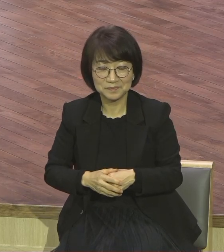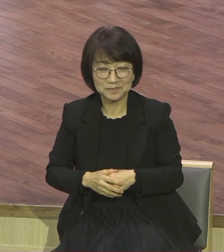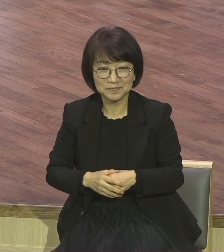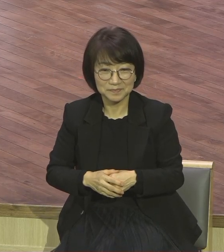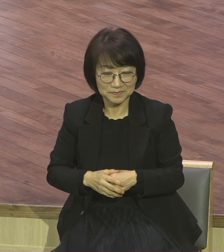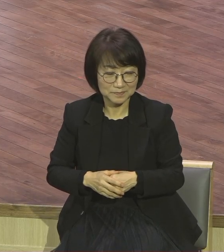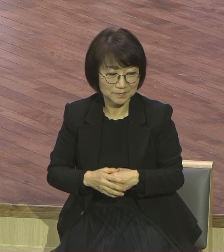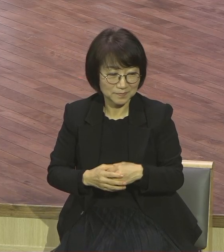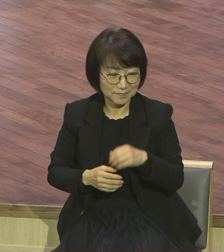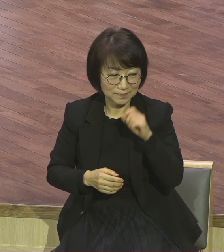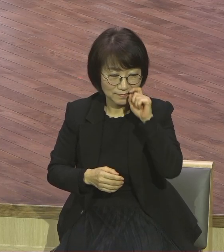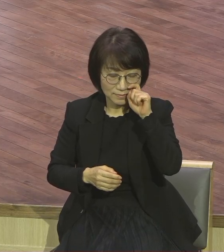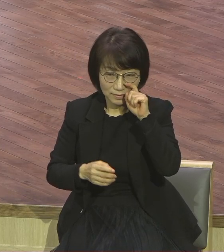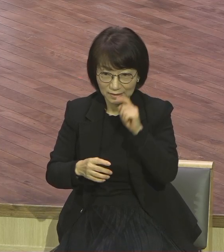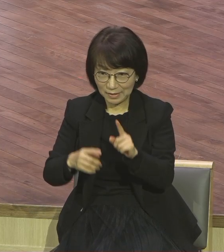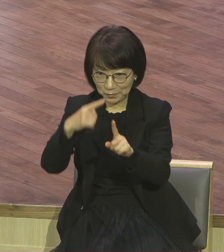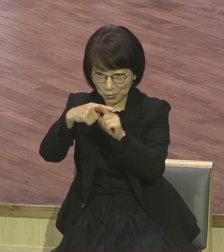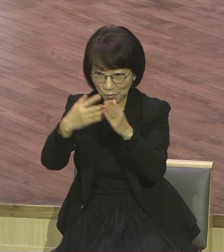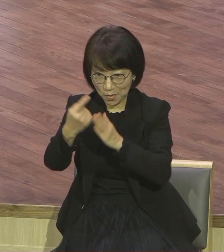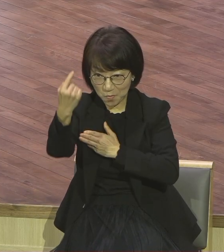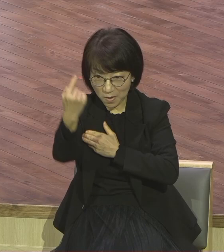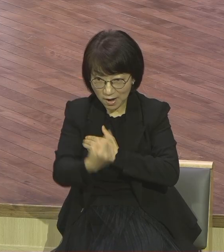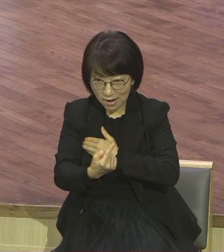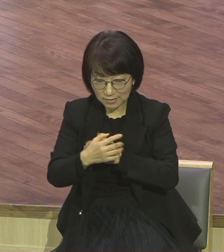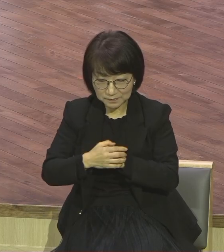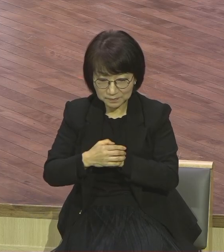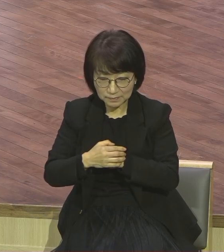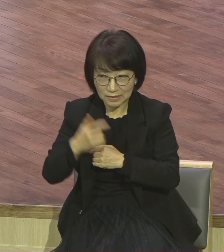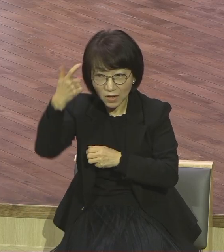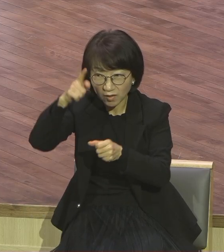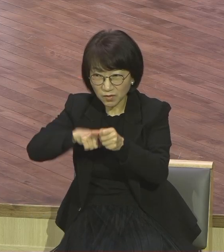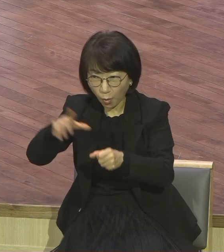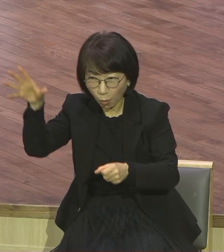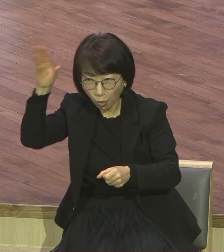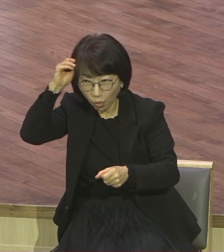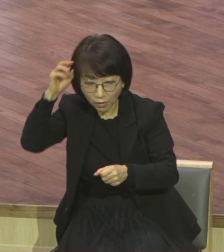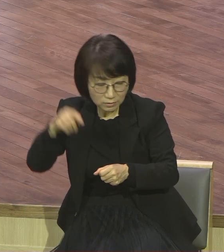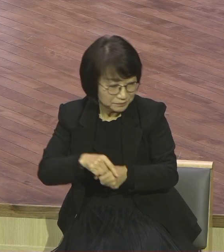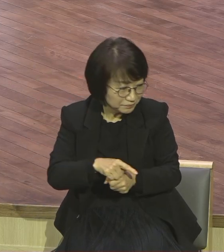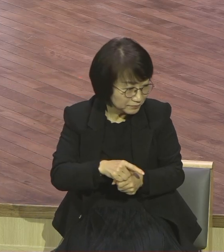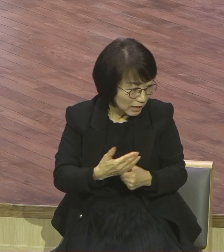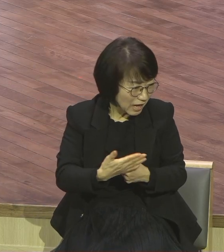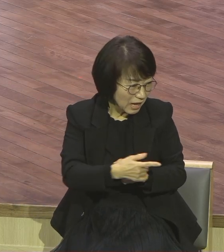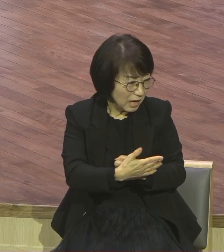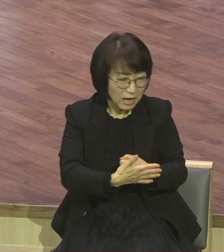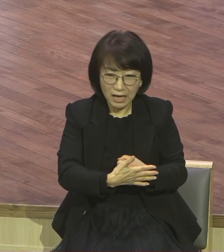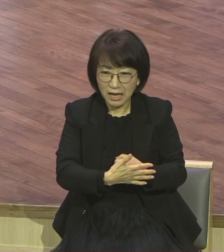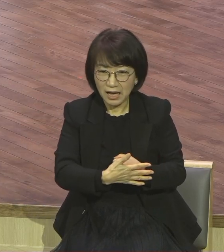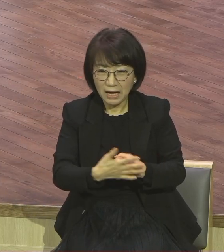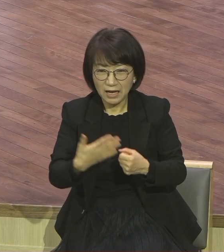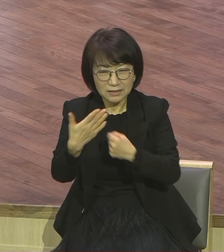들고 흥강 때문에 시험 들고 자리 때문에 시험 들고 무엇 때문에 시험 들고 참 육신적인 사람은요 전혀 관계없는 영적인 사람은요